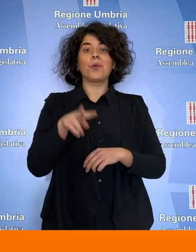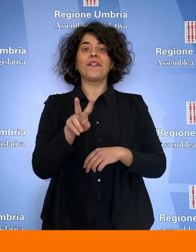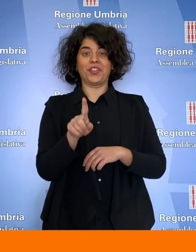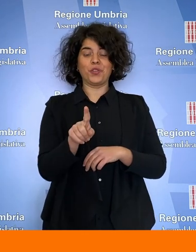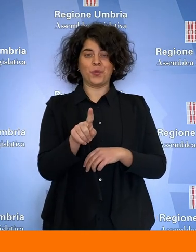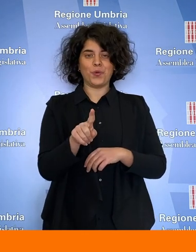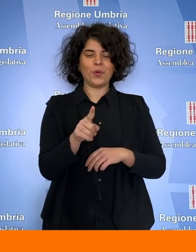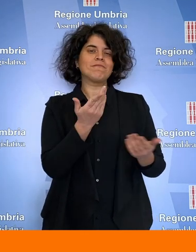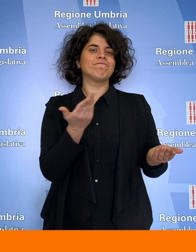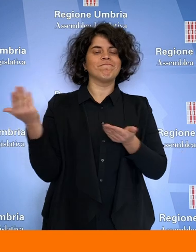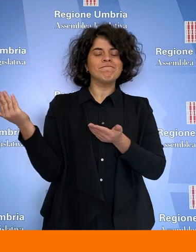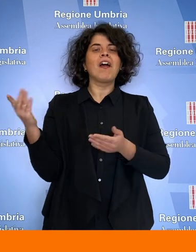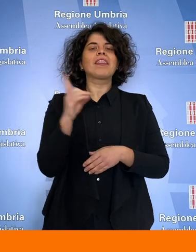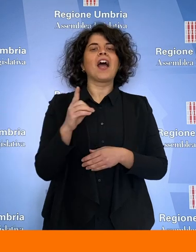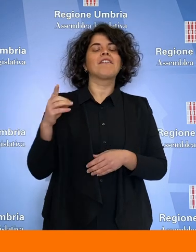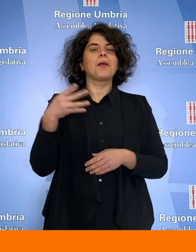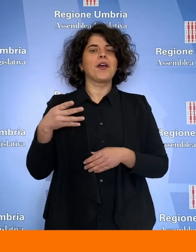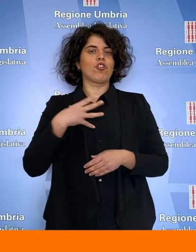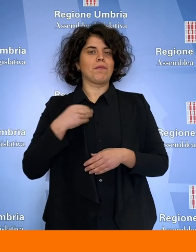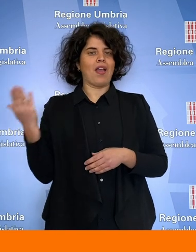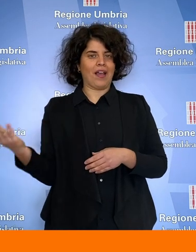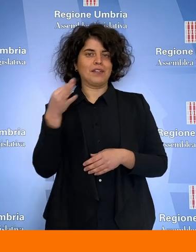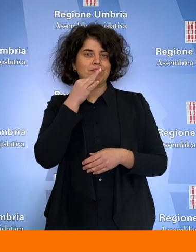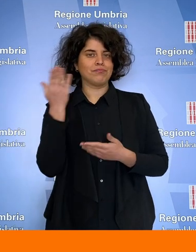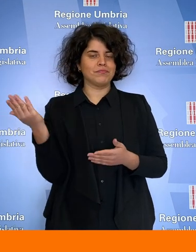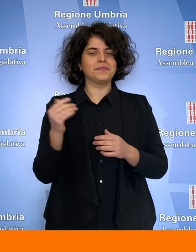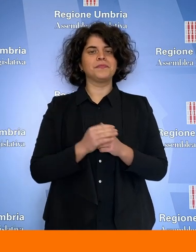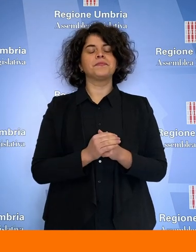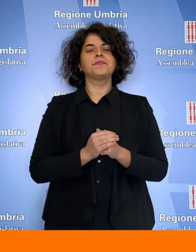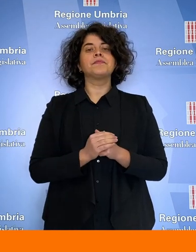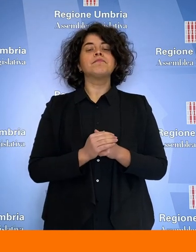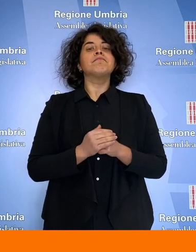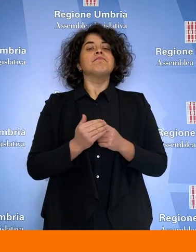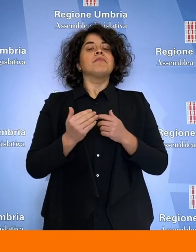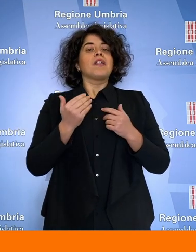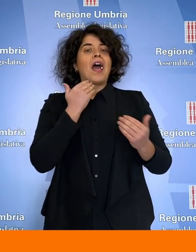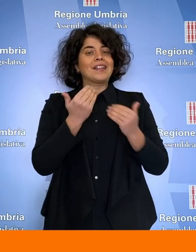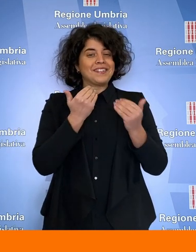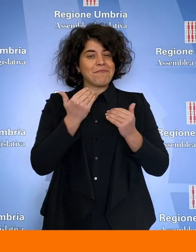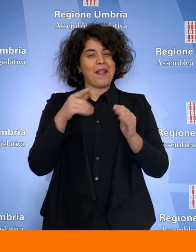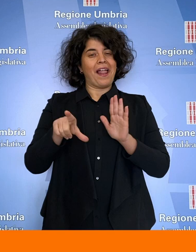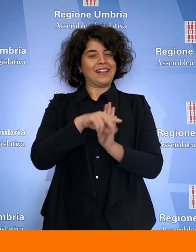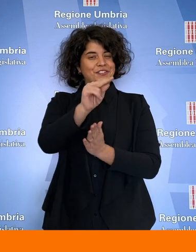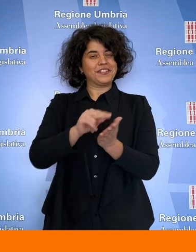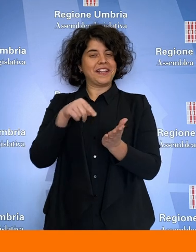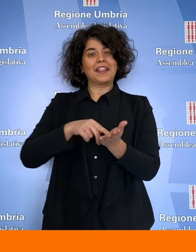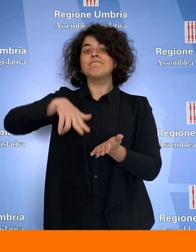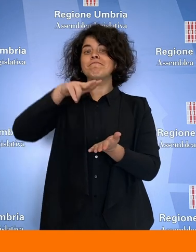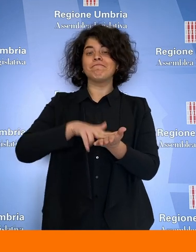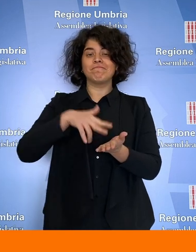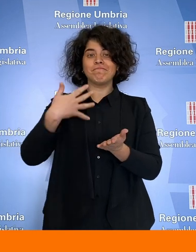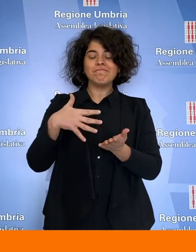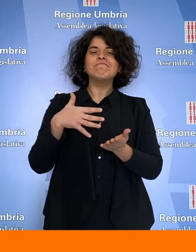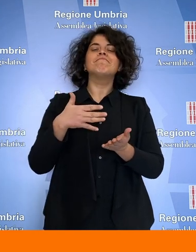questo servizio David Mariotti Bianchi. L'Assemblea Legislativa ha approvato, con 12 voti